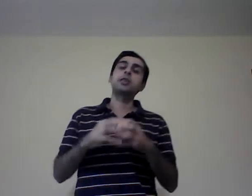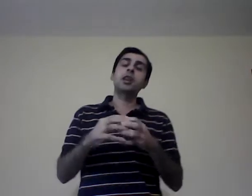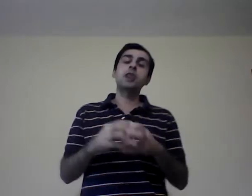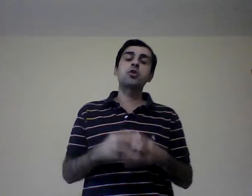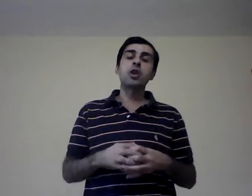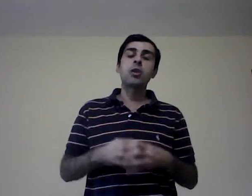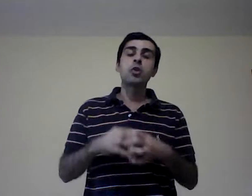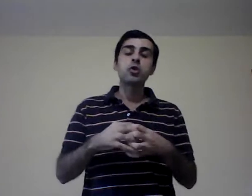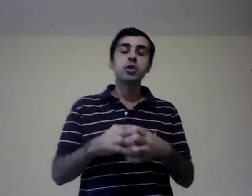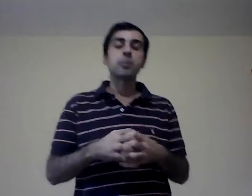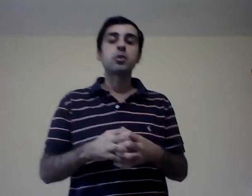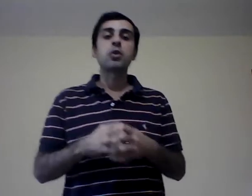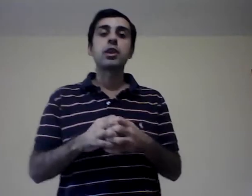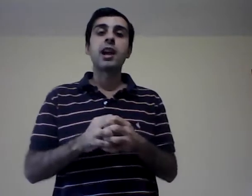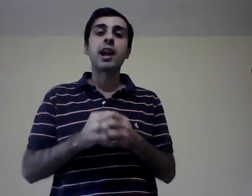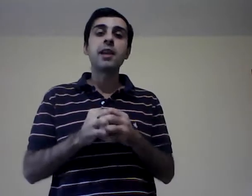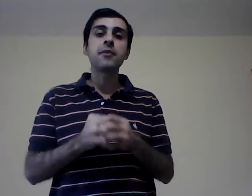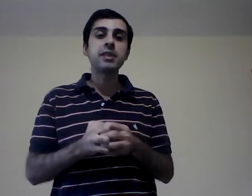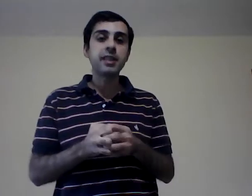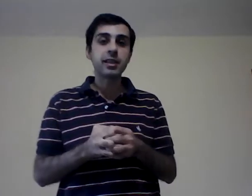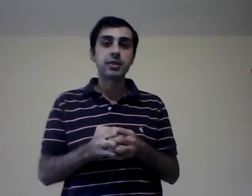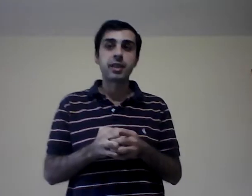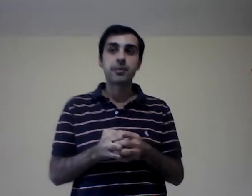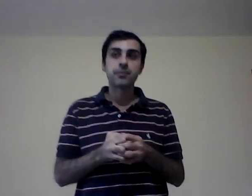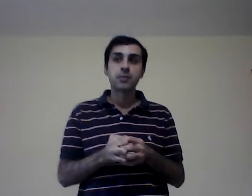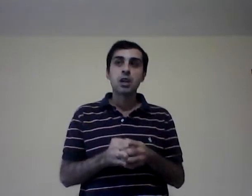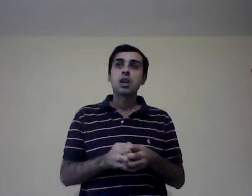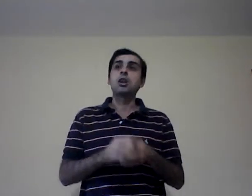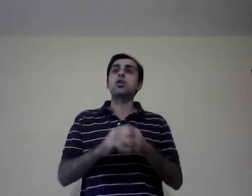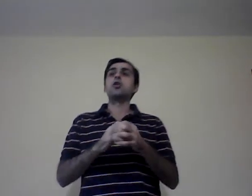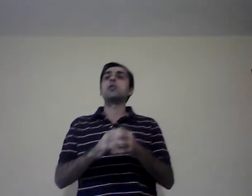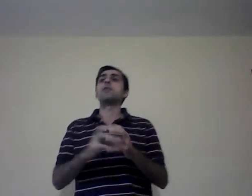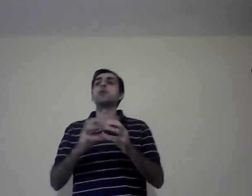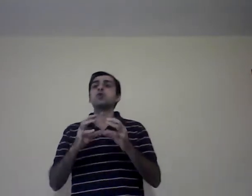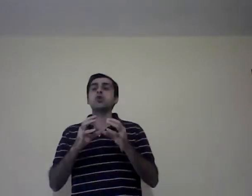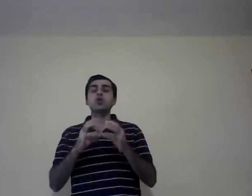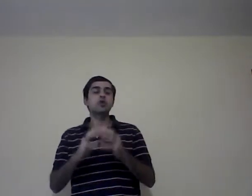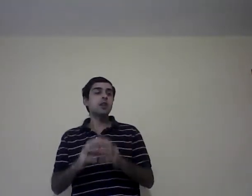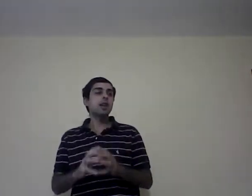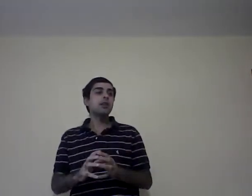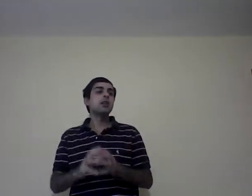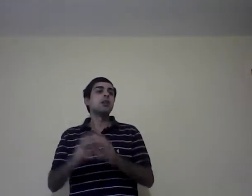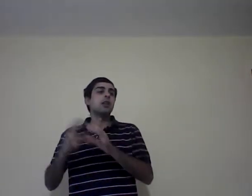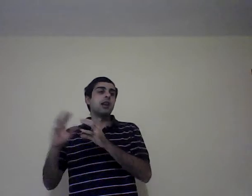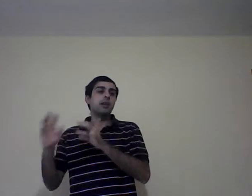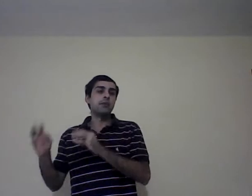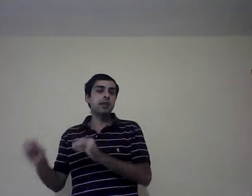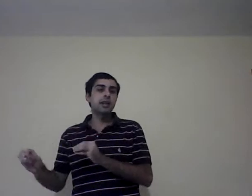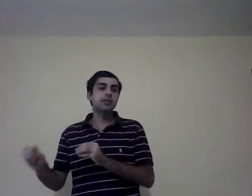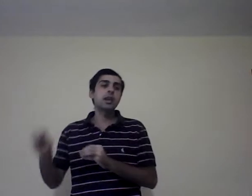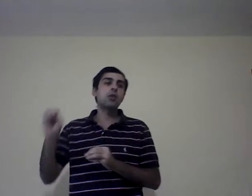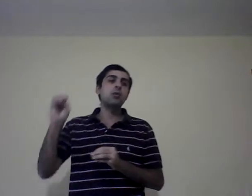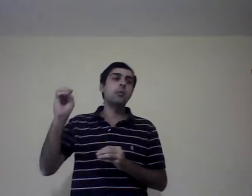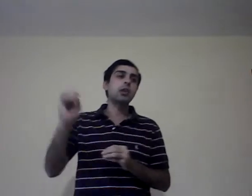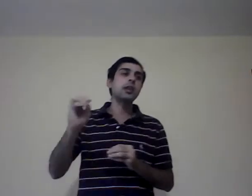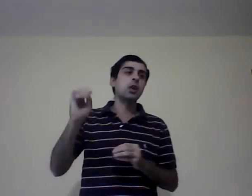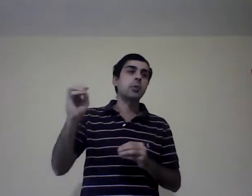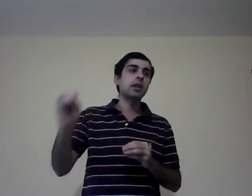relacionado al concepto de la eficiencia. Entonces, función social, la eficacia, cumplir el objetivo.